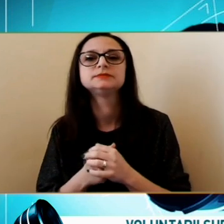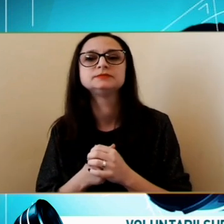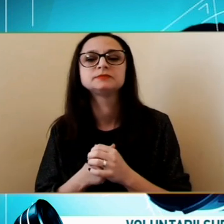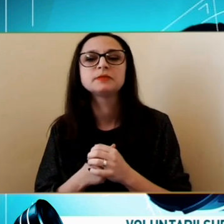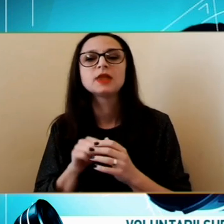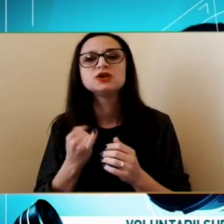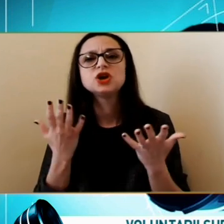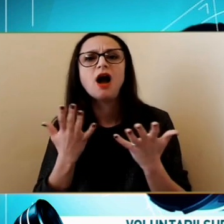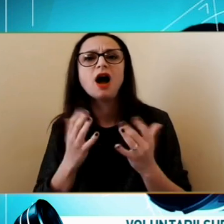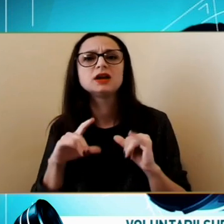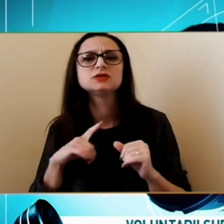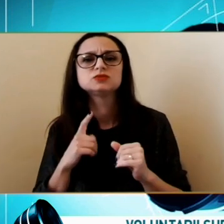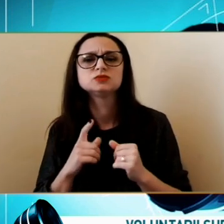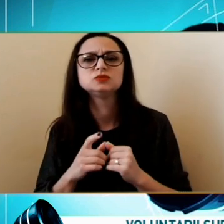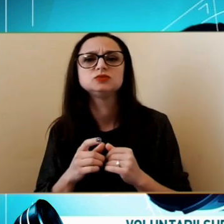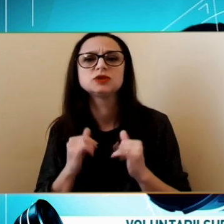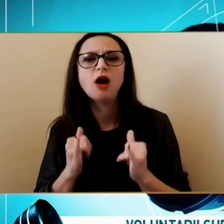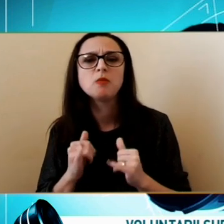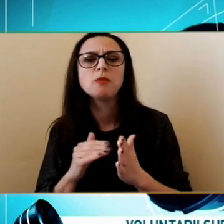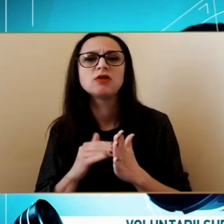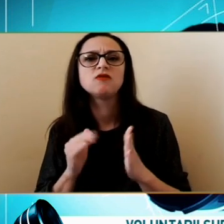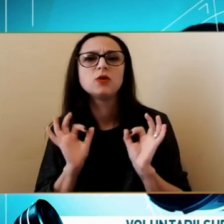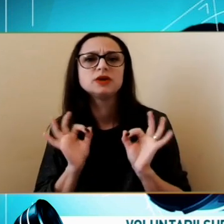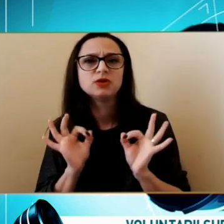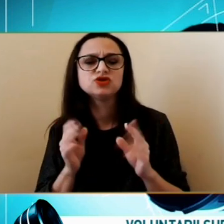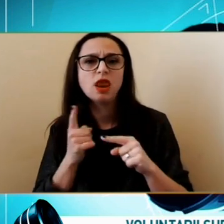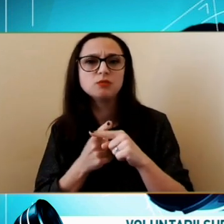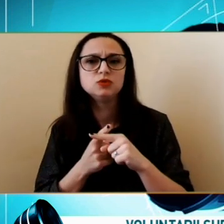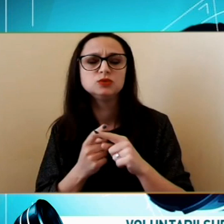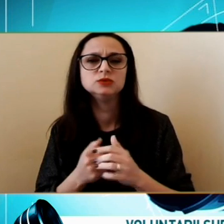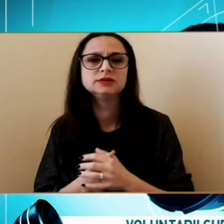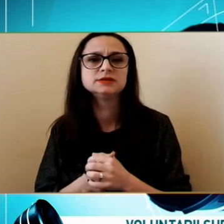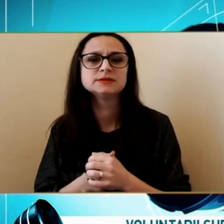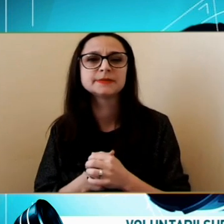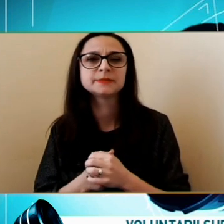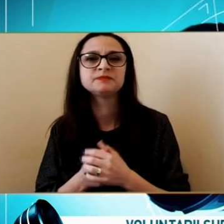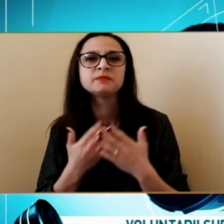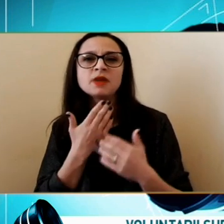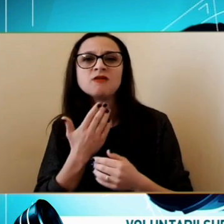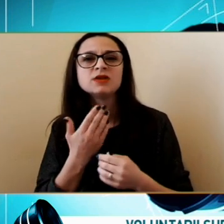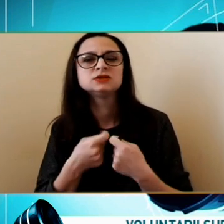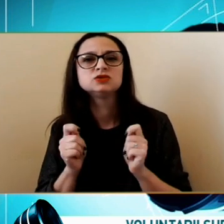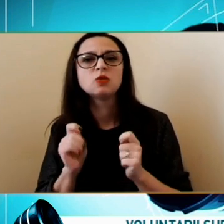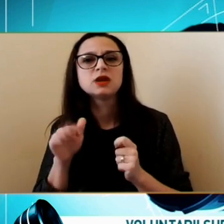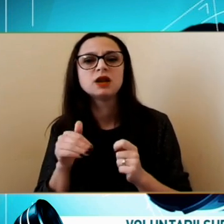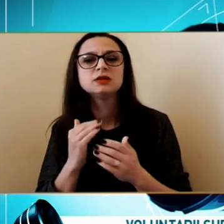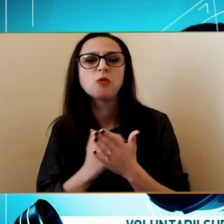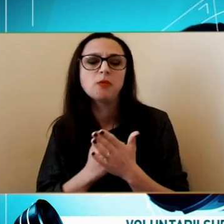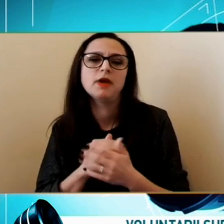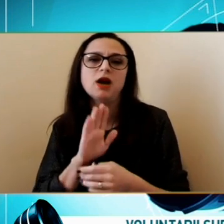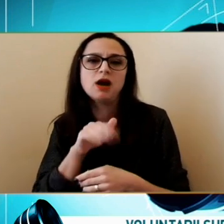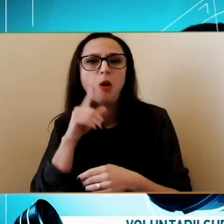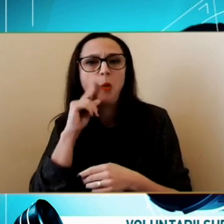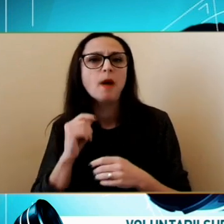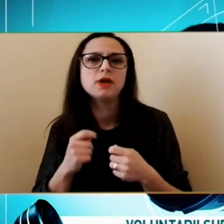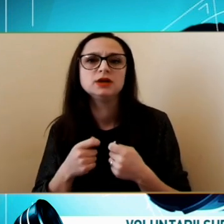O nevoie specială în plus Față de toate alte probleme Pe care le au oamenii